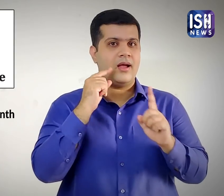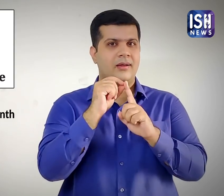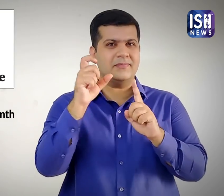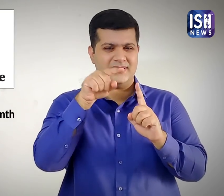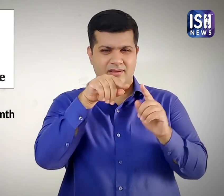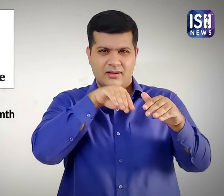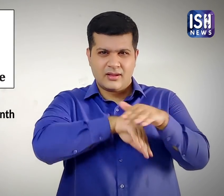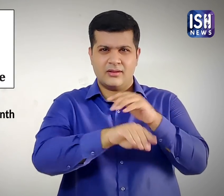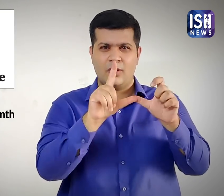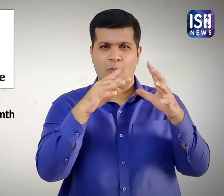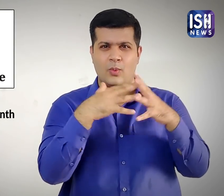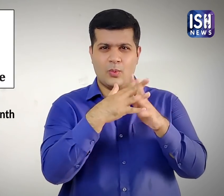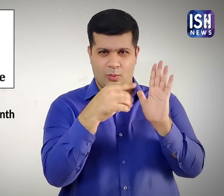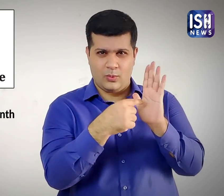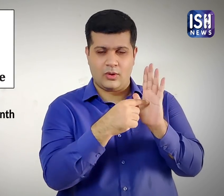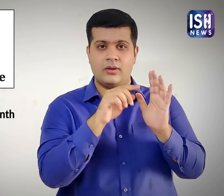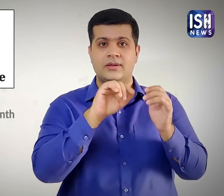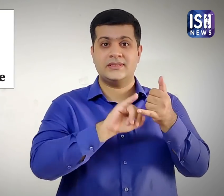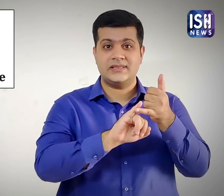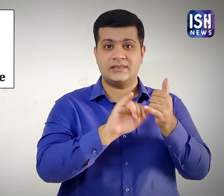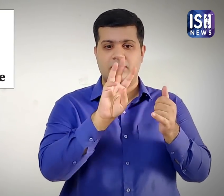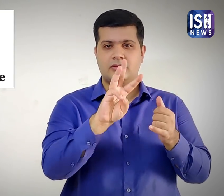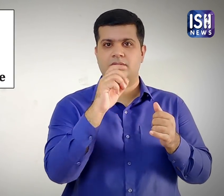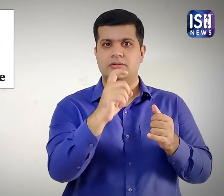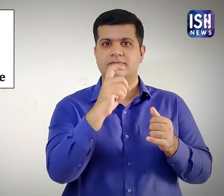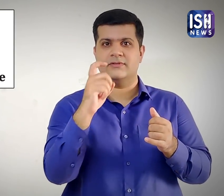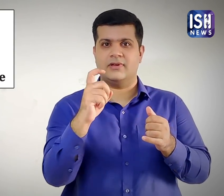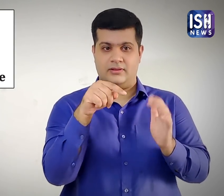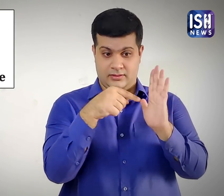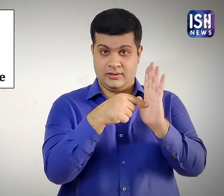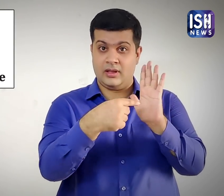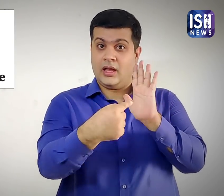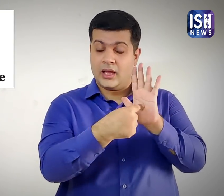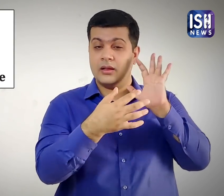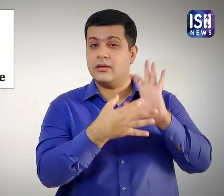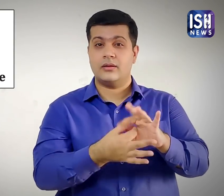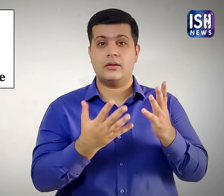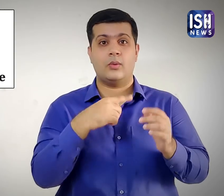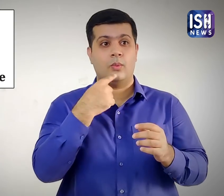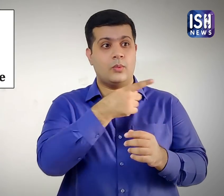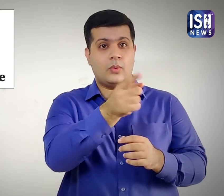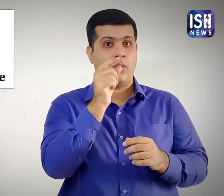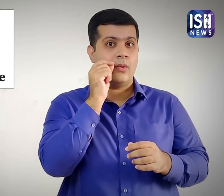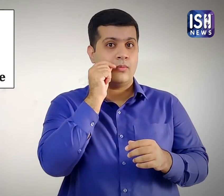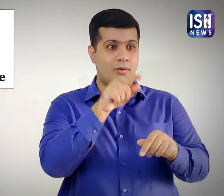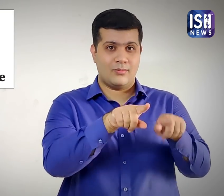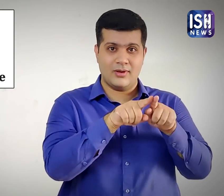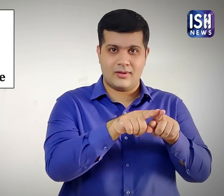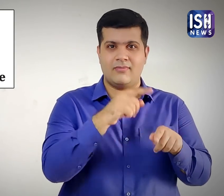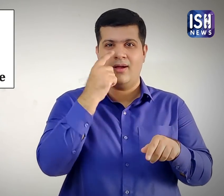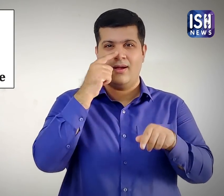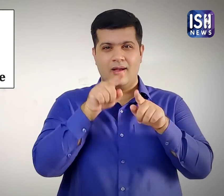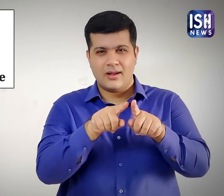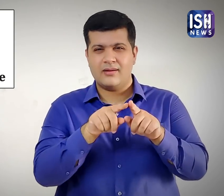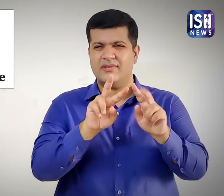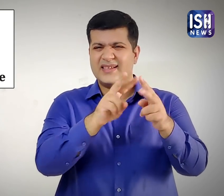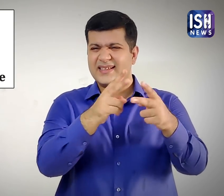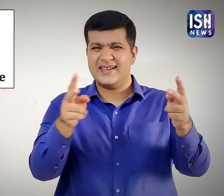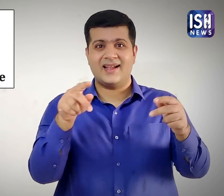उनके कानूनों के अनुसार समलेंगे क्यों संबंद पर प्रतिबंद लगा दिया और IPC की दारा 377 के तहत एक अपराद घूशित